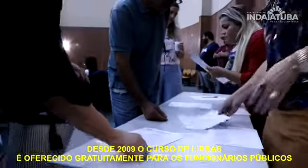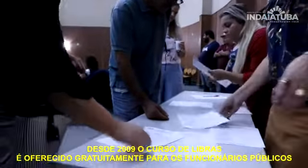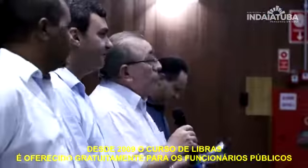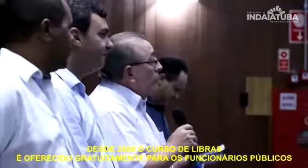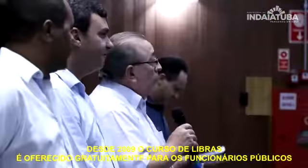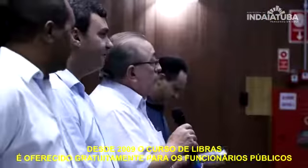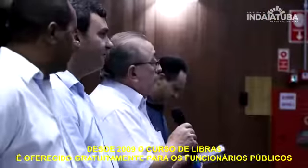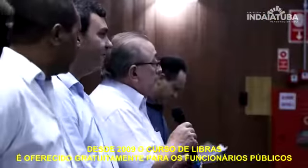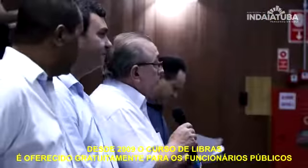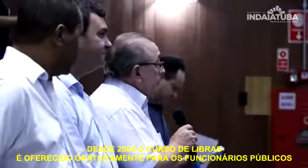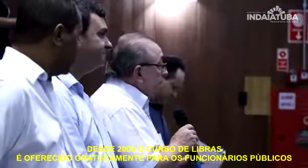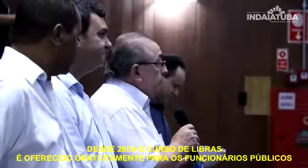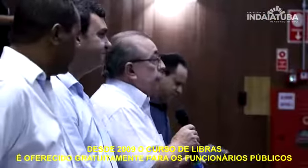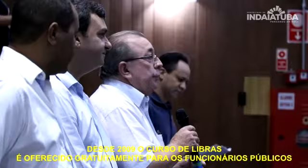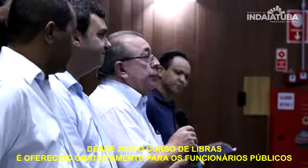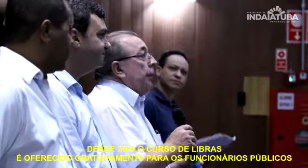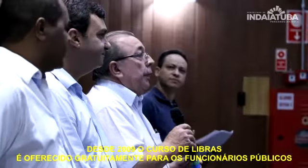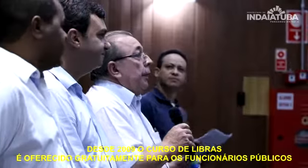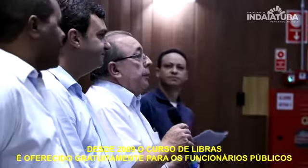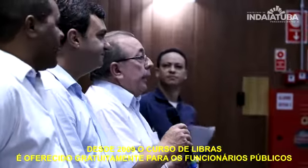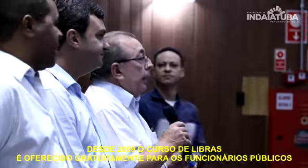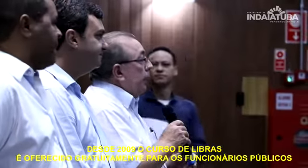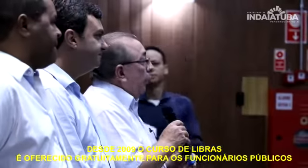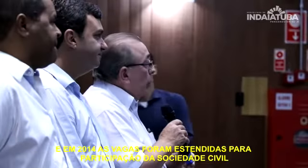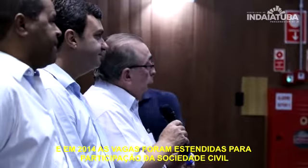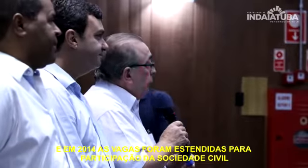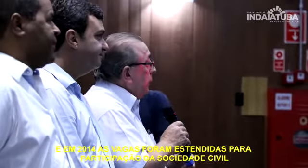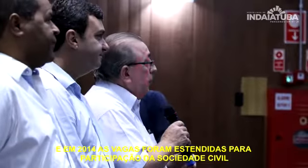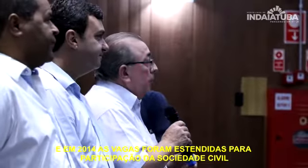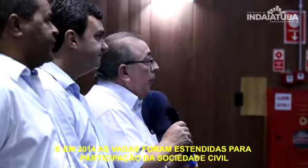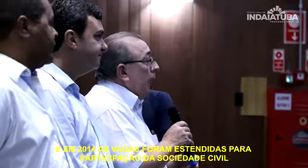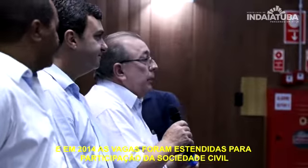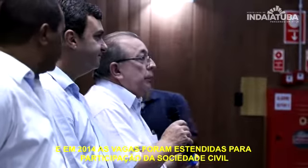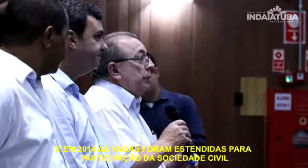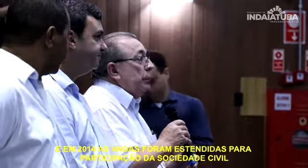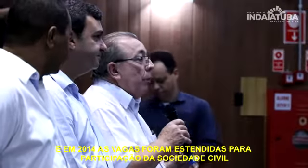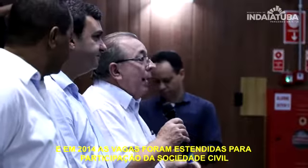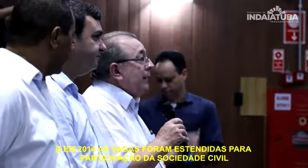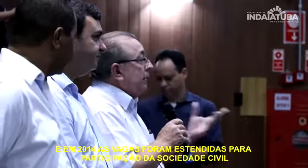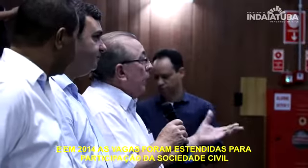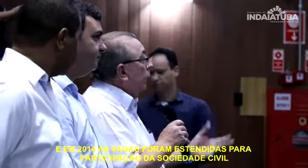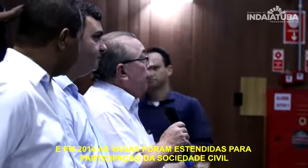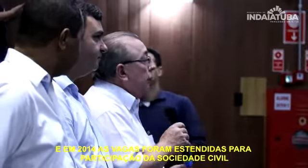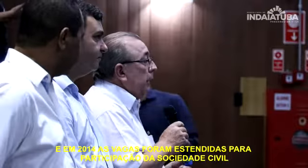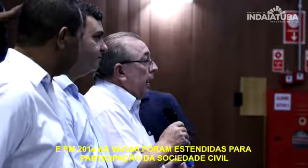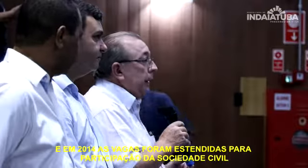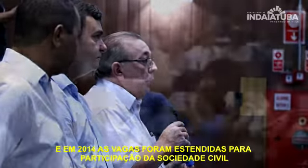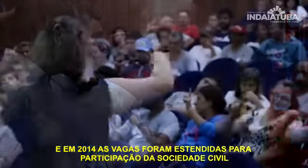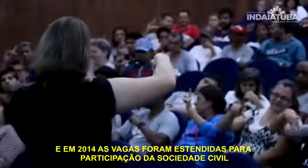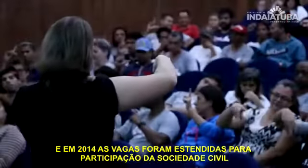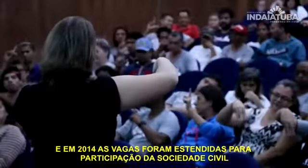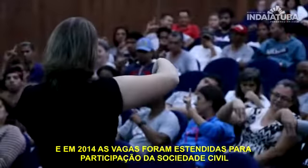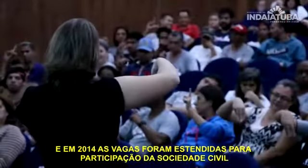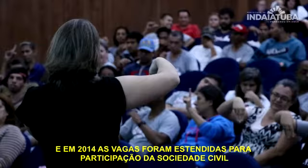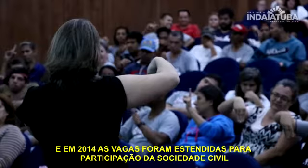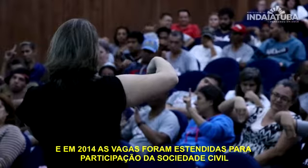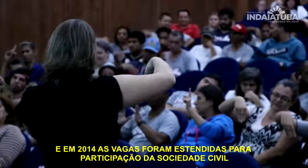gratuitamente para os funcionários públicos e em 2014, as vagas foram estendidas para a participação da